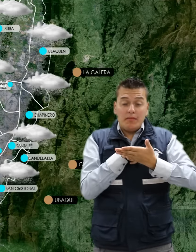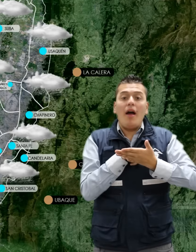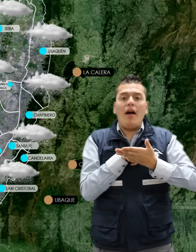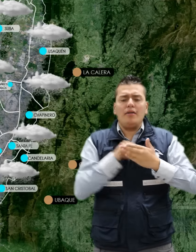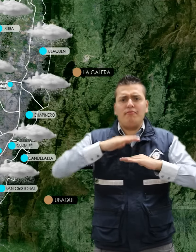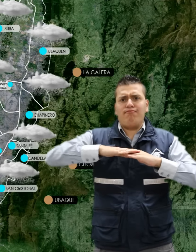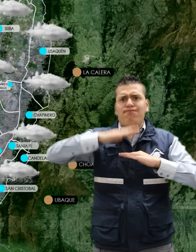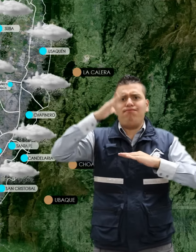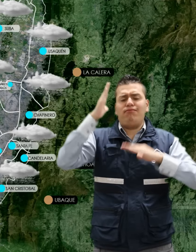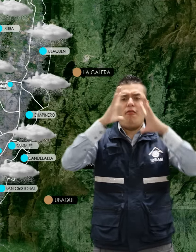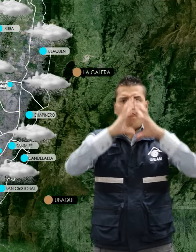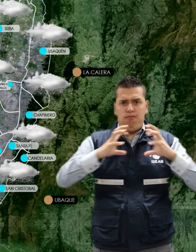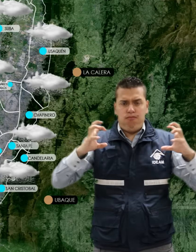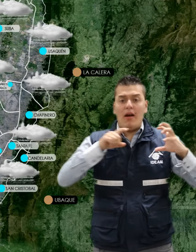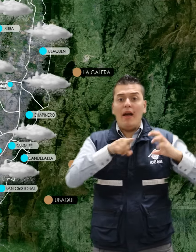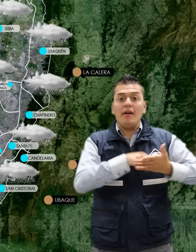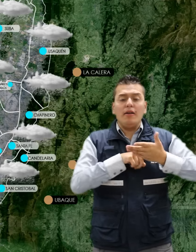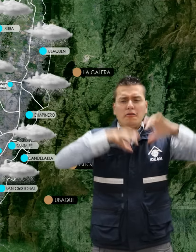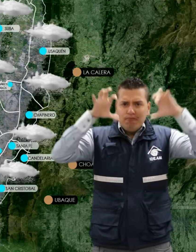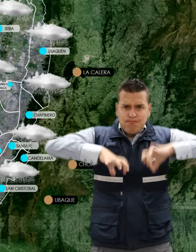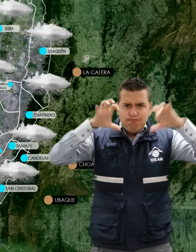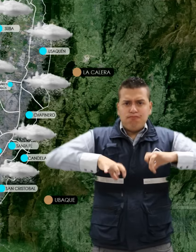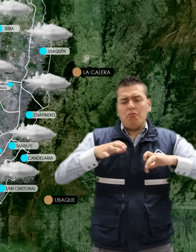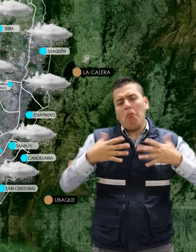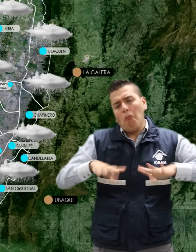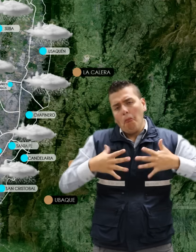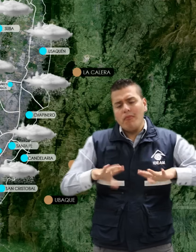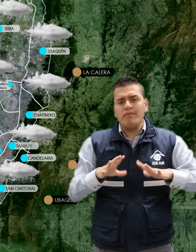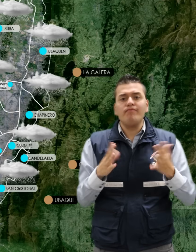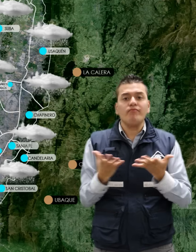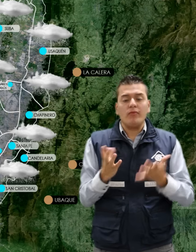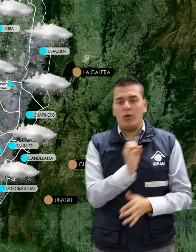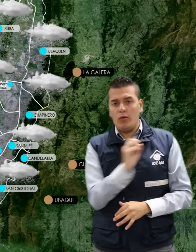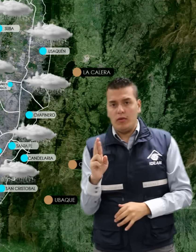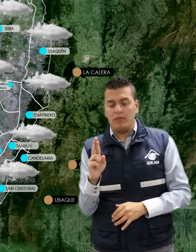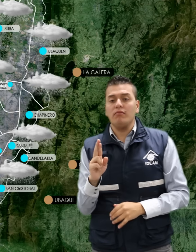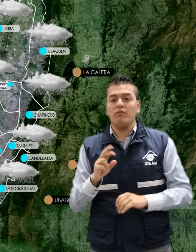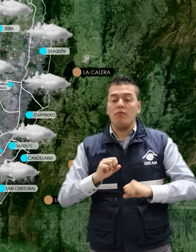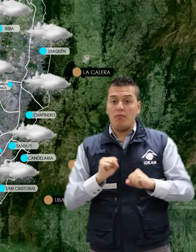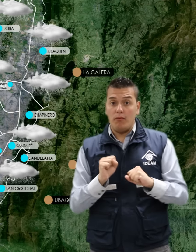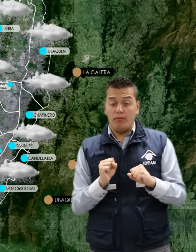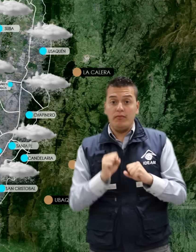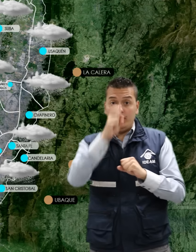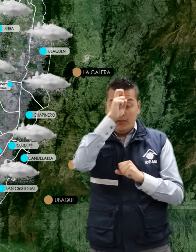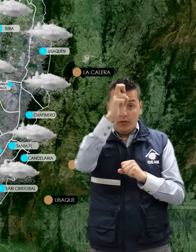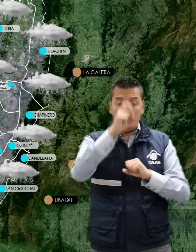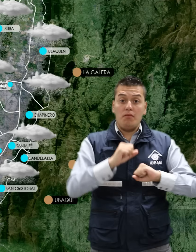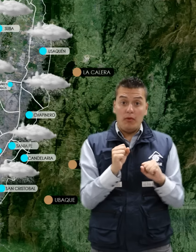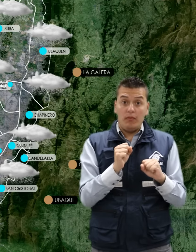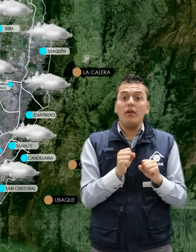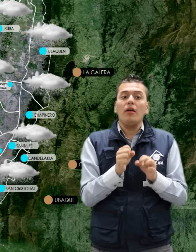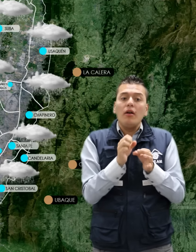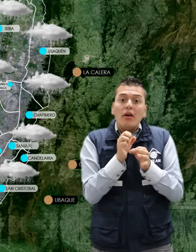incremente la nubosidad y se presenten lluvias de carácter ligero sobre el oriente de la ciudad, norte de la ciudad y también